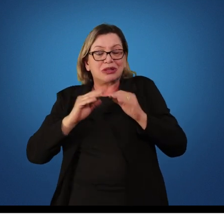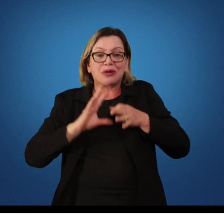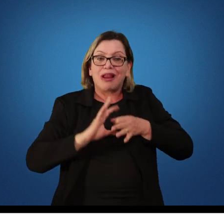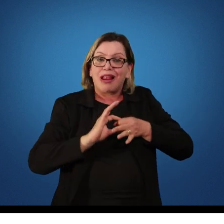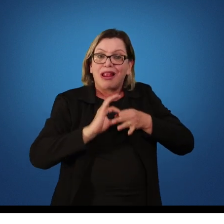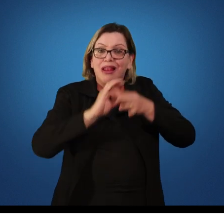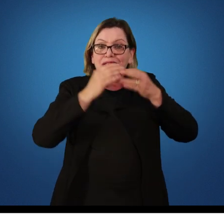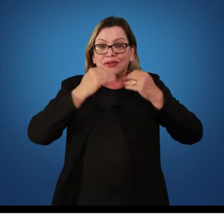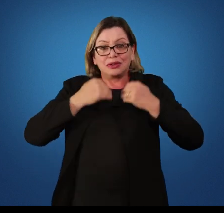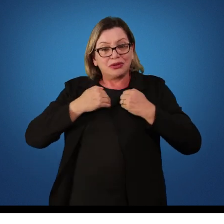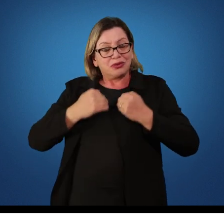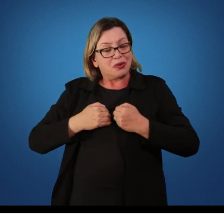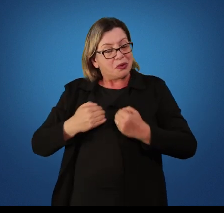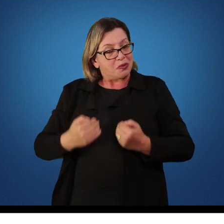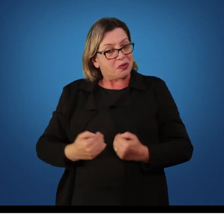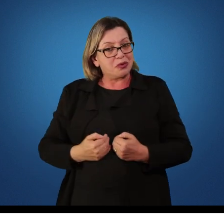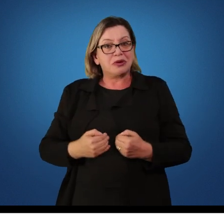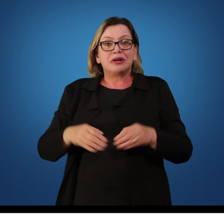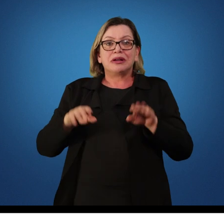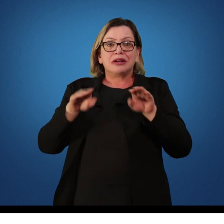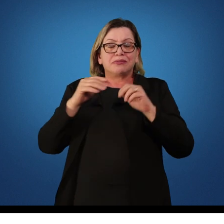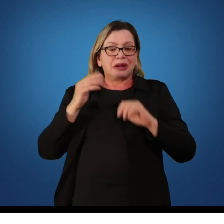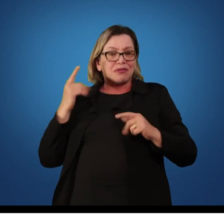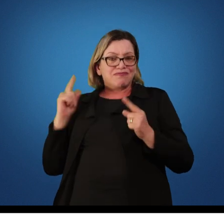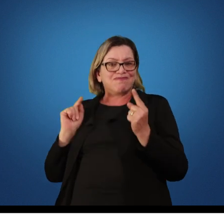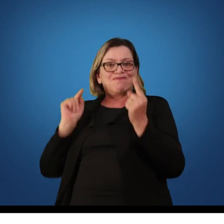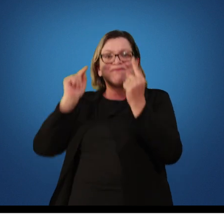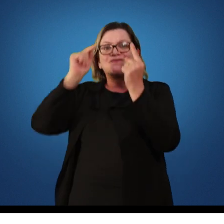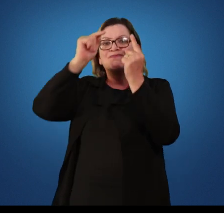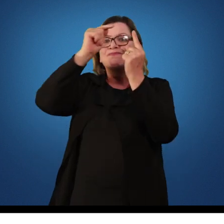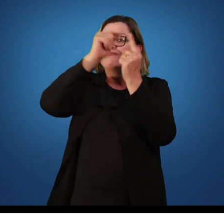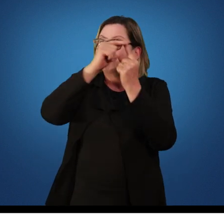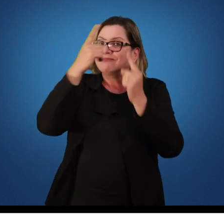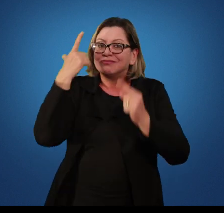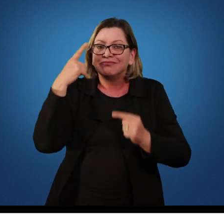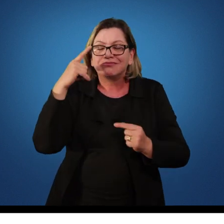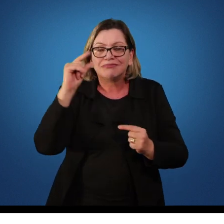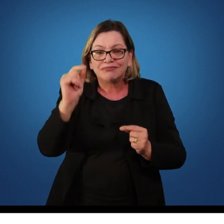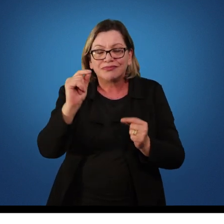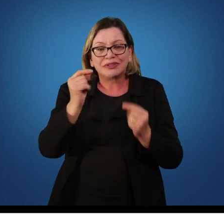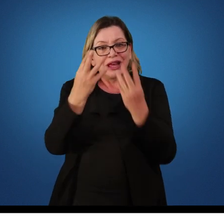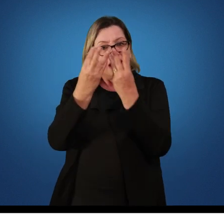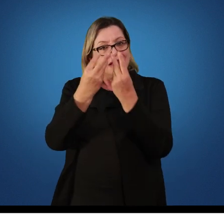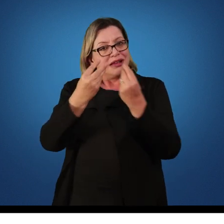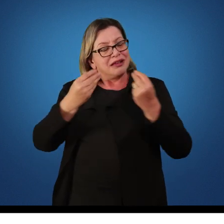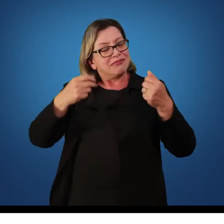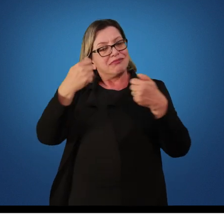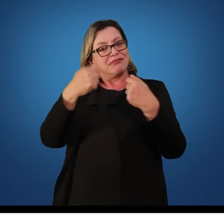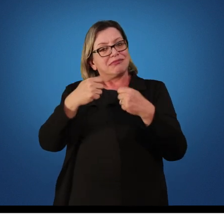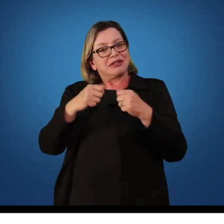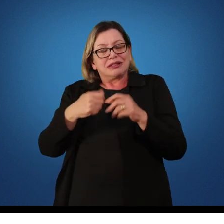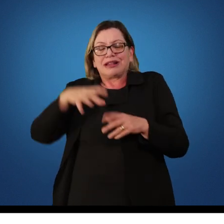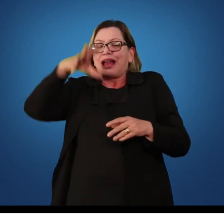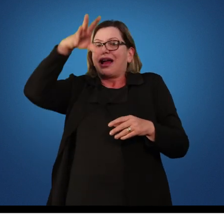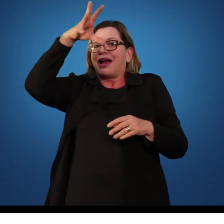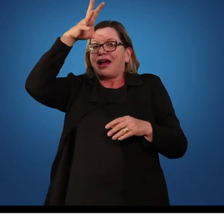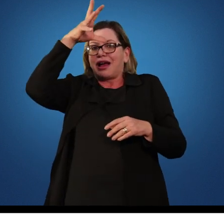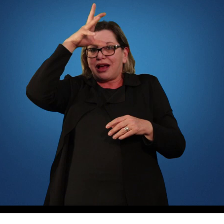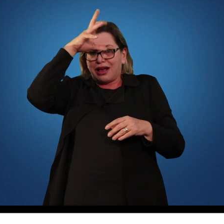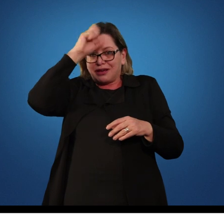corpo e ou membros para atingir um objetivo. As habilidades precisam ser aprendidas. Então,